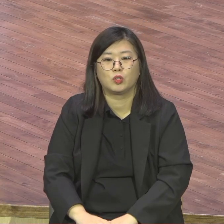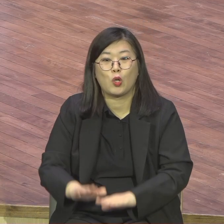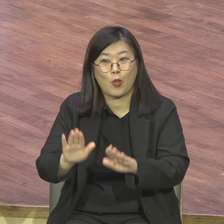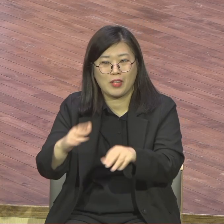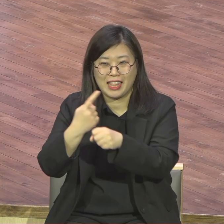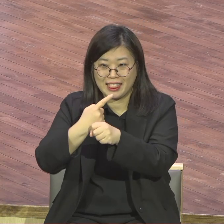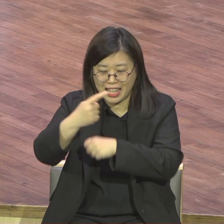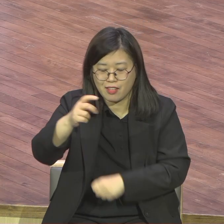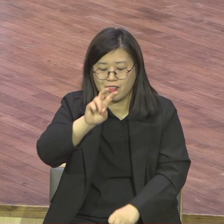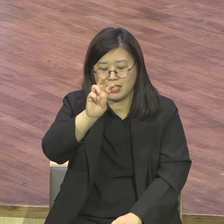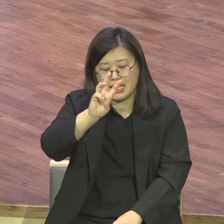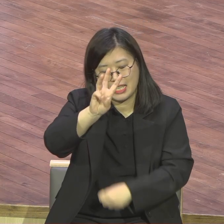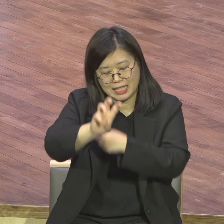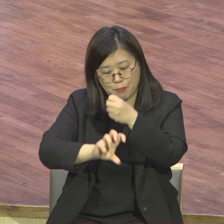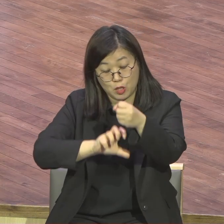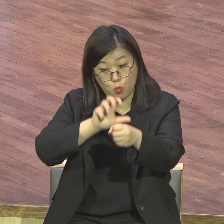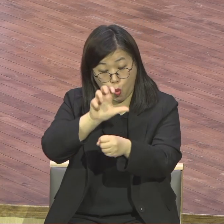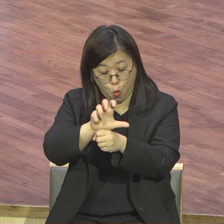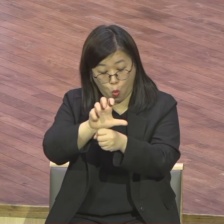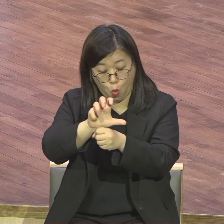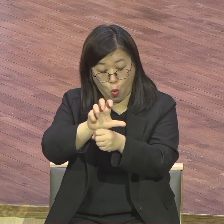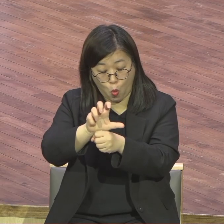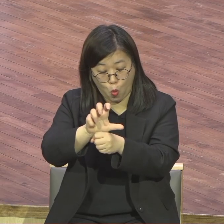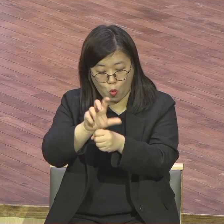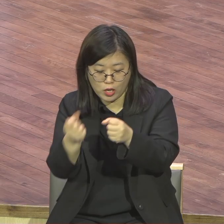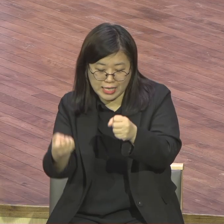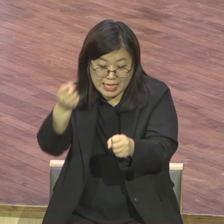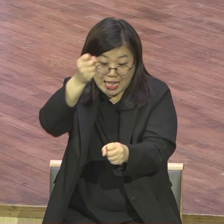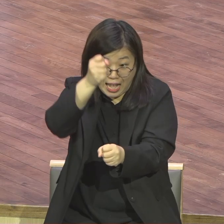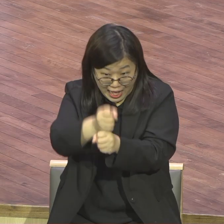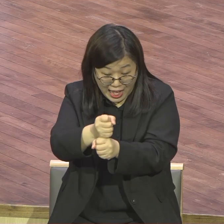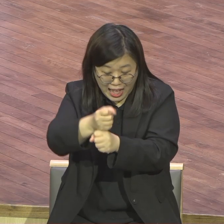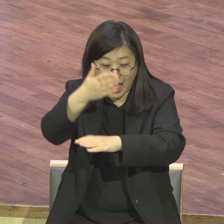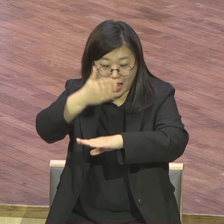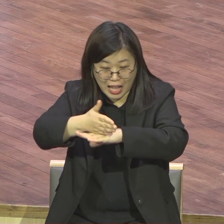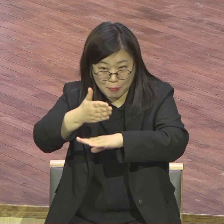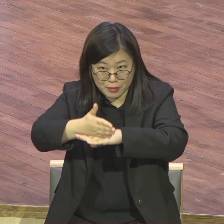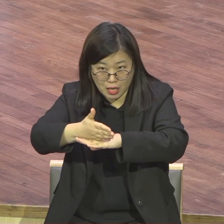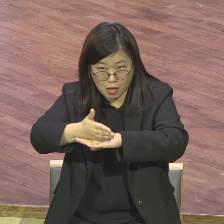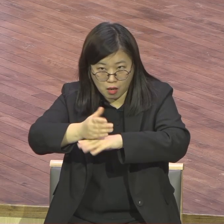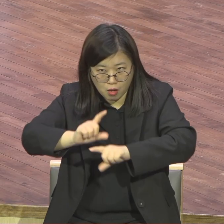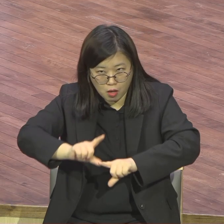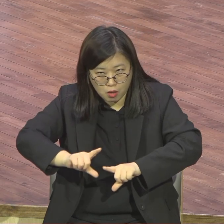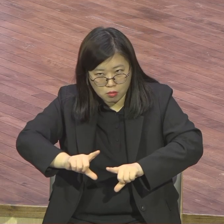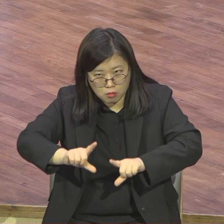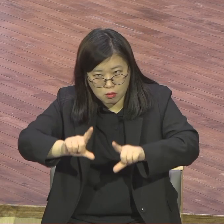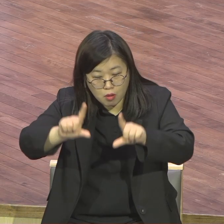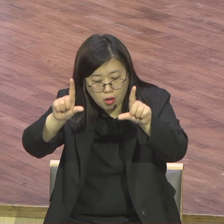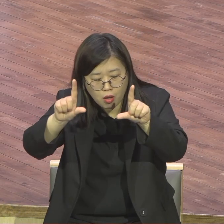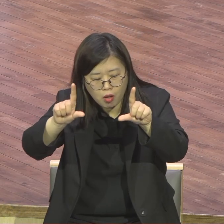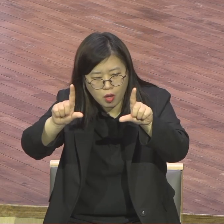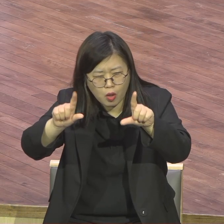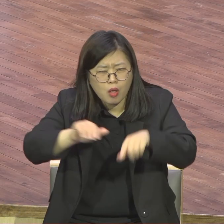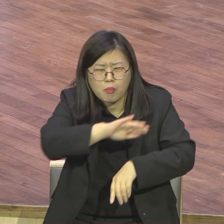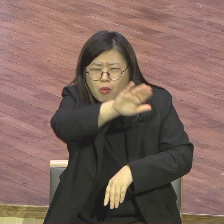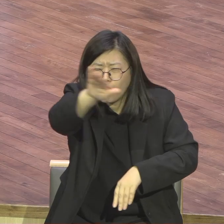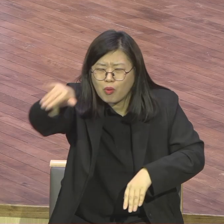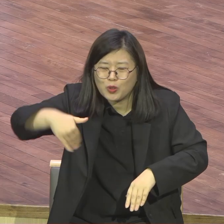예배 때 교회가 축제가 되게 하여 주옵소서 축제가 한 사람도 빠지없이 다 동참하고 다 참여해서